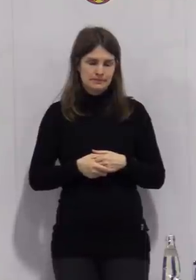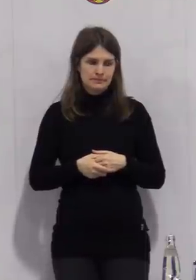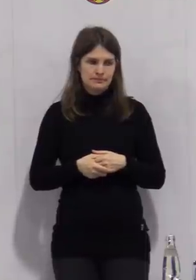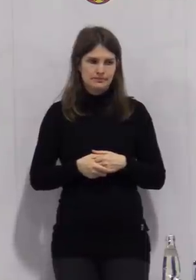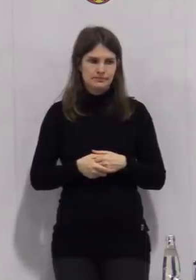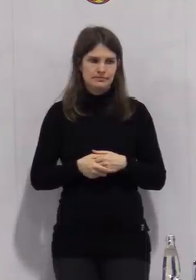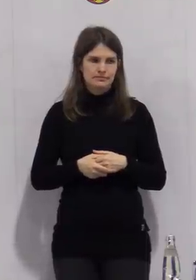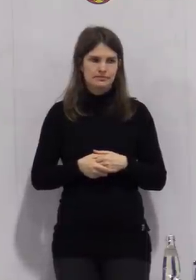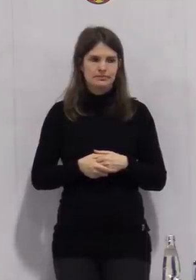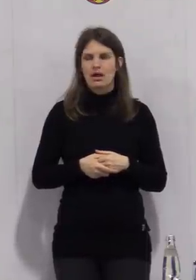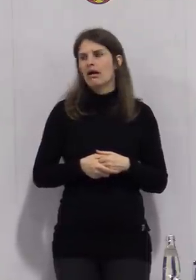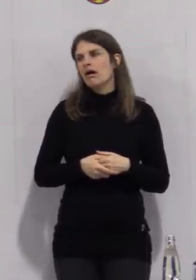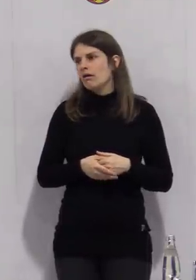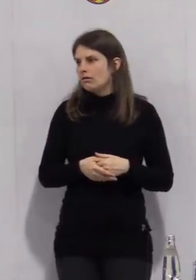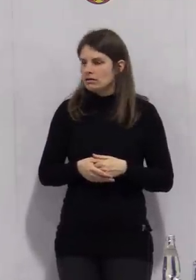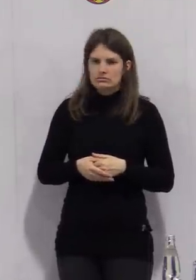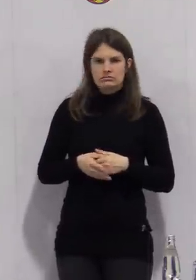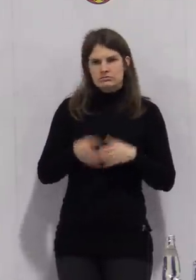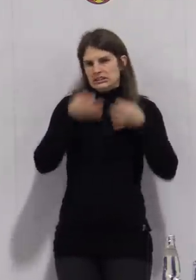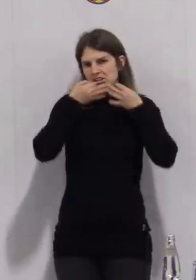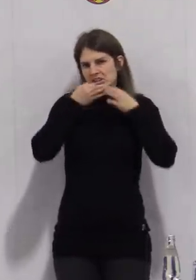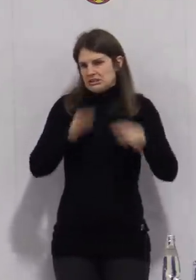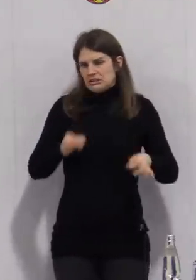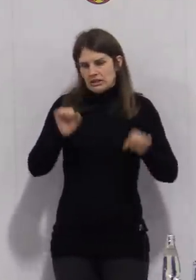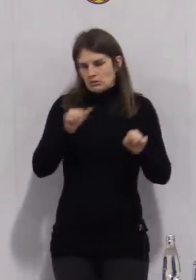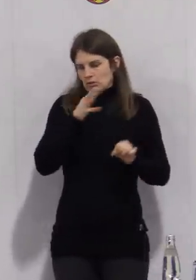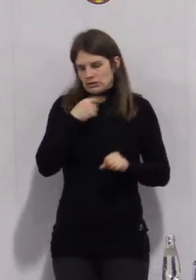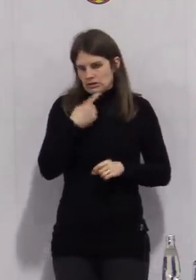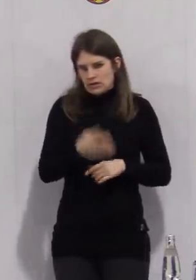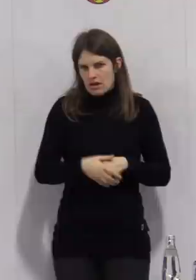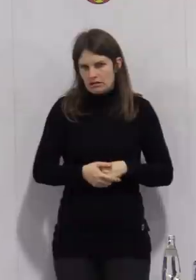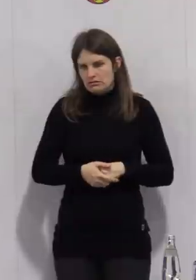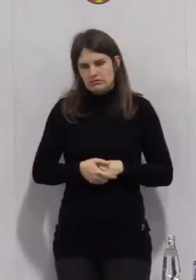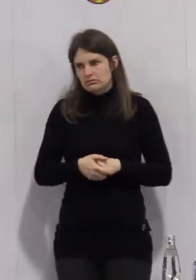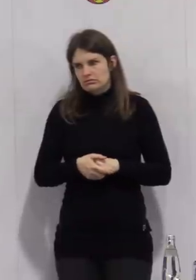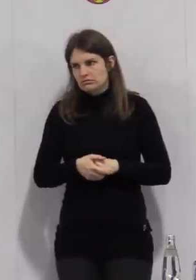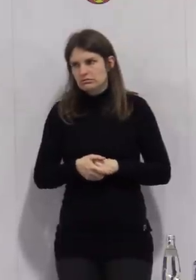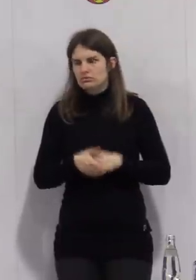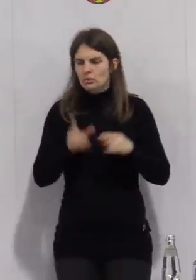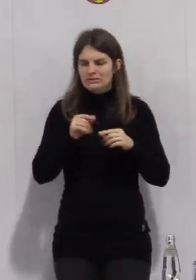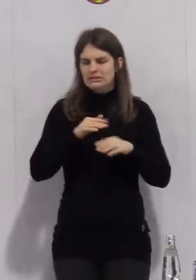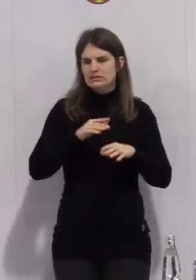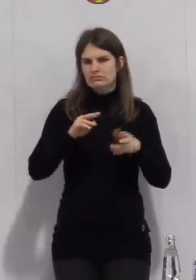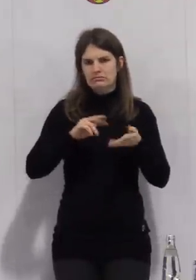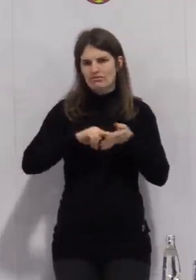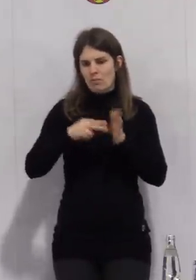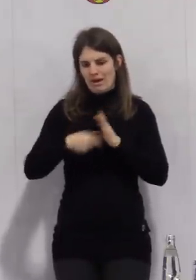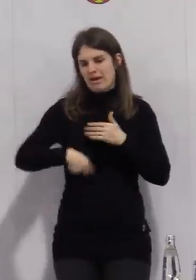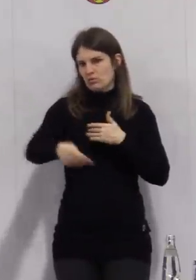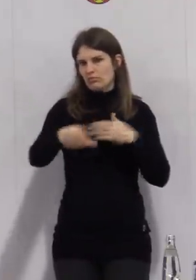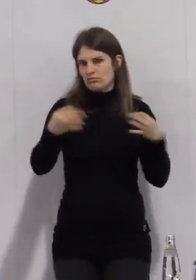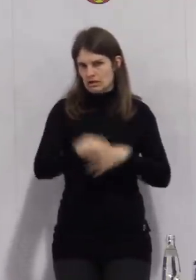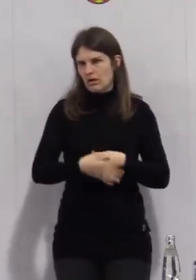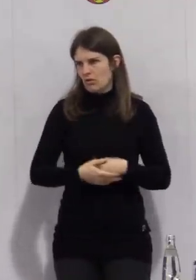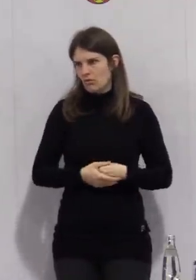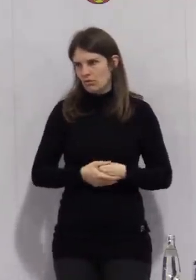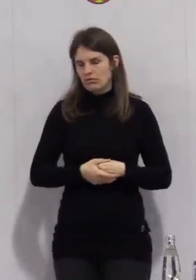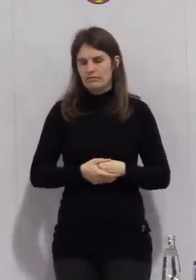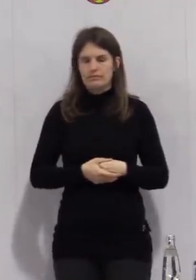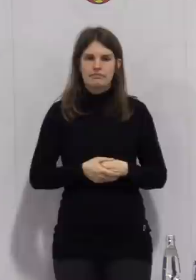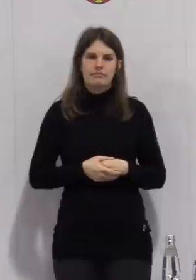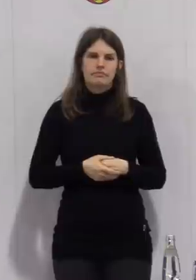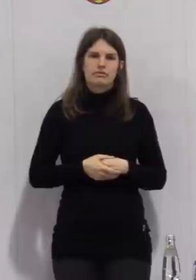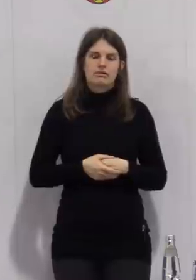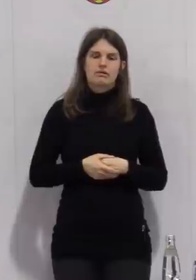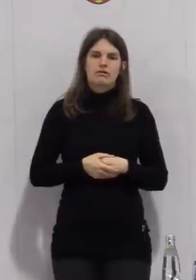Also jede Einzelheit kann ich Ihnen jetzt heute noch nicht erläutern. Dafür ist ja jetzt auch noch ein bisschen Vorbereitung erforderlich. Also zunächst